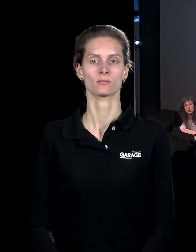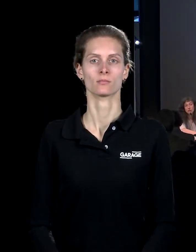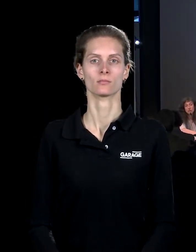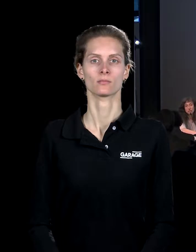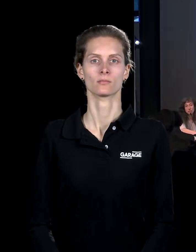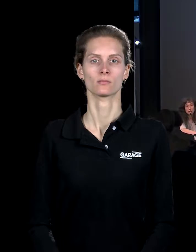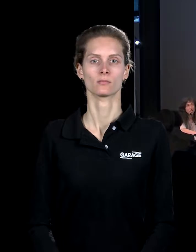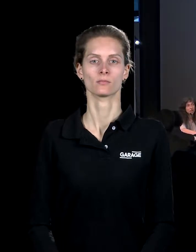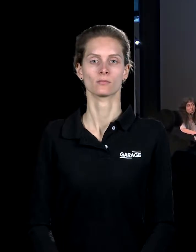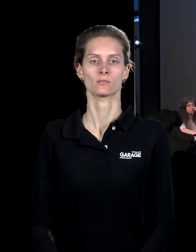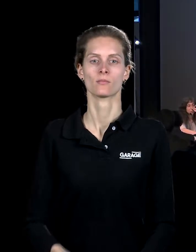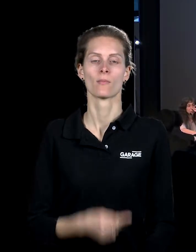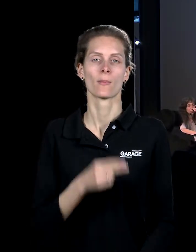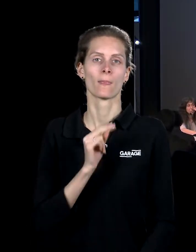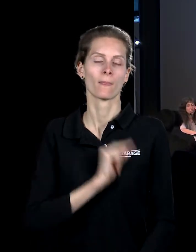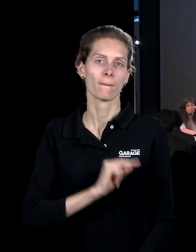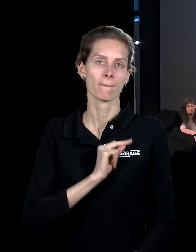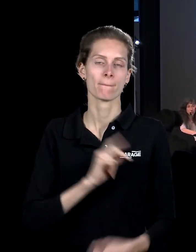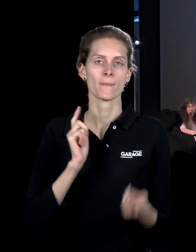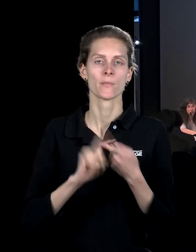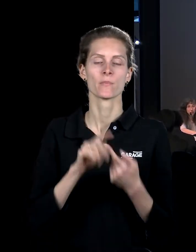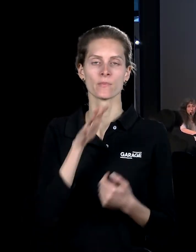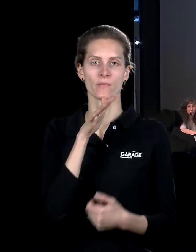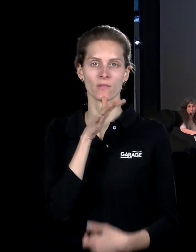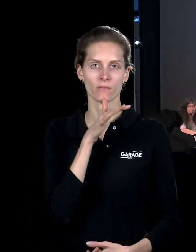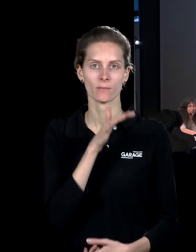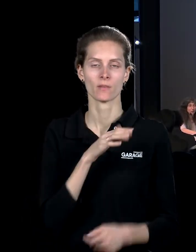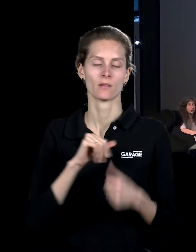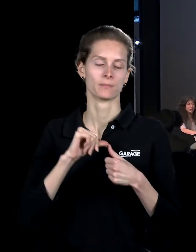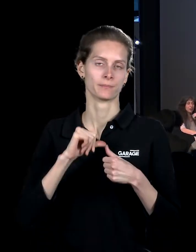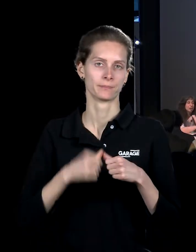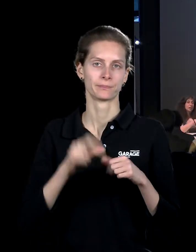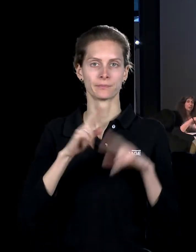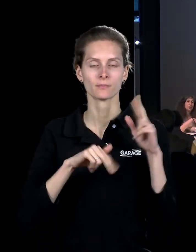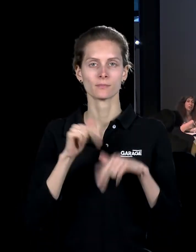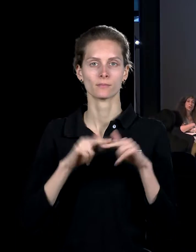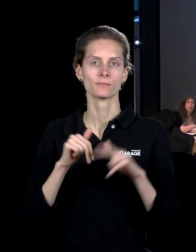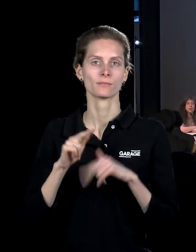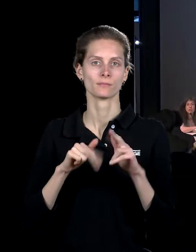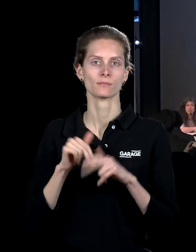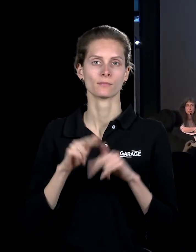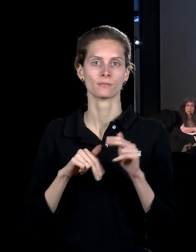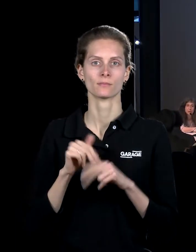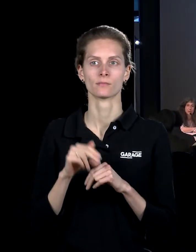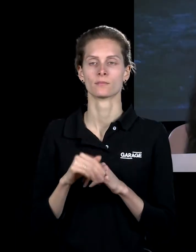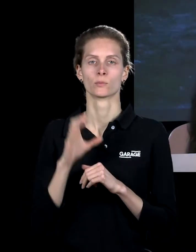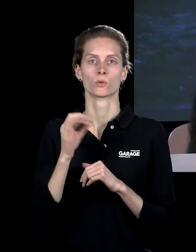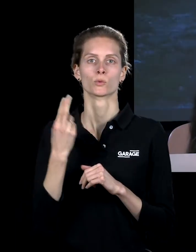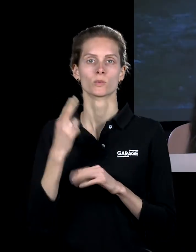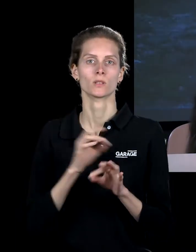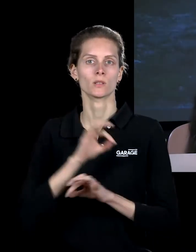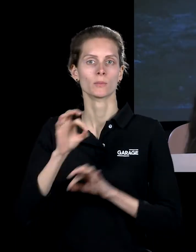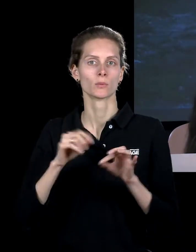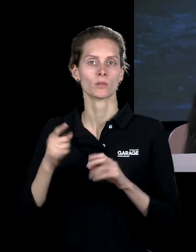работа с сечением времени. Вот такая постоянная стройка, постоянное строительство – это почти что социальный проект. Это